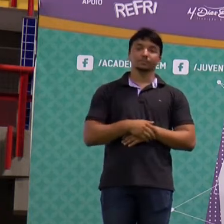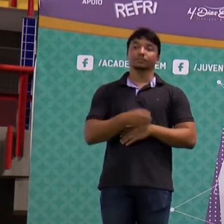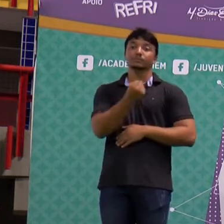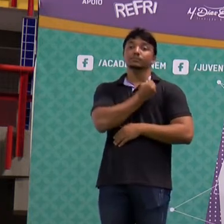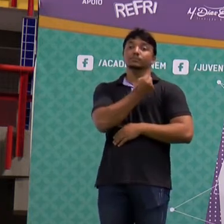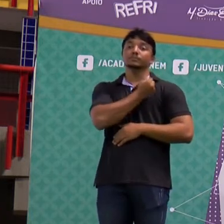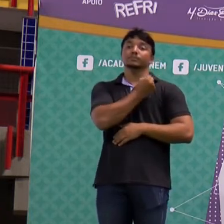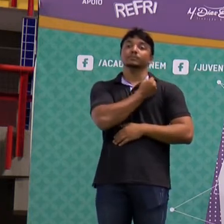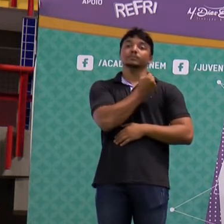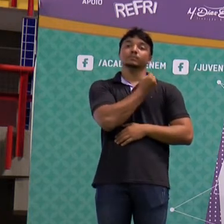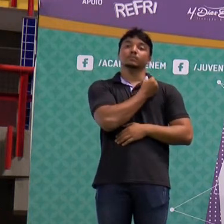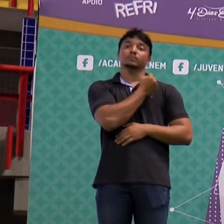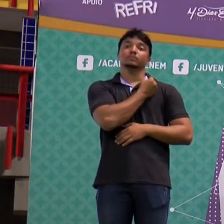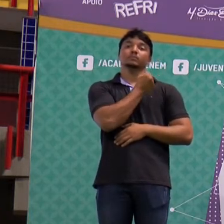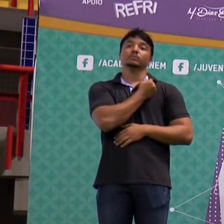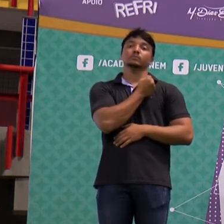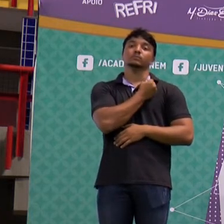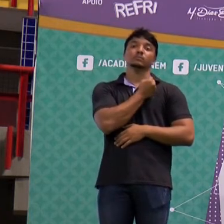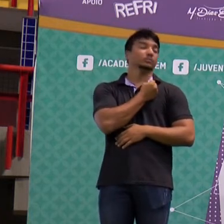Página 15,